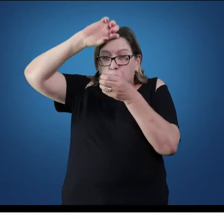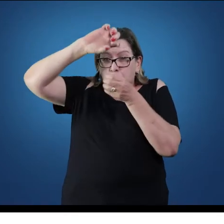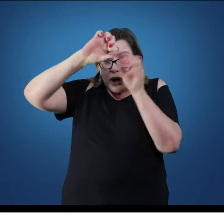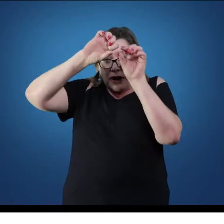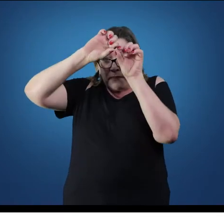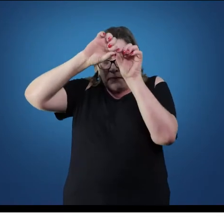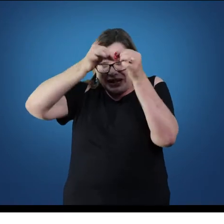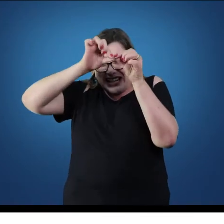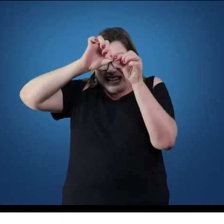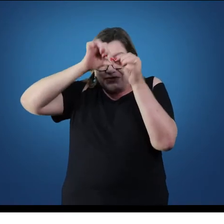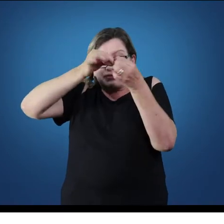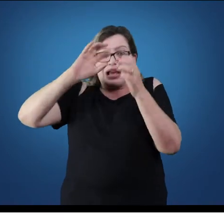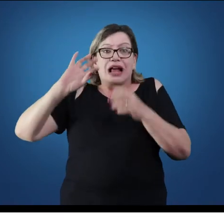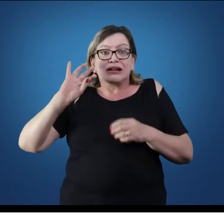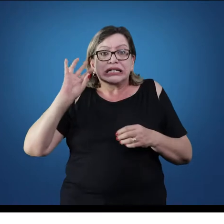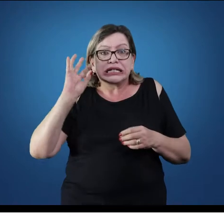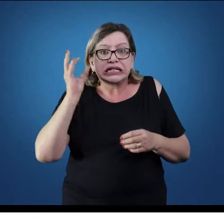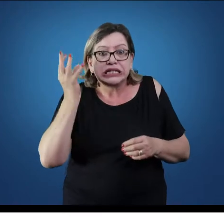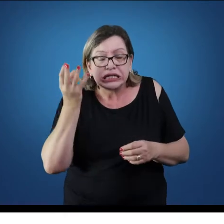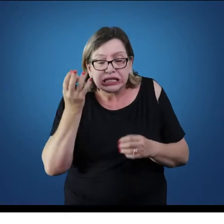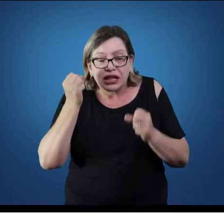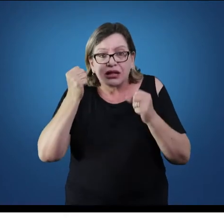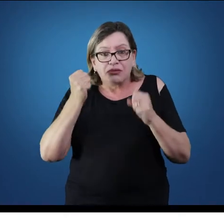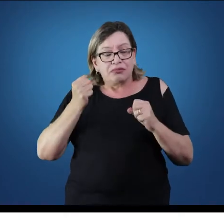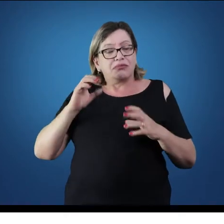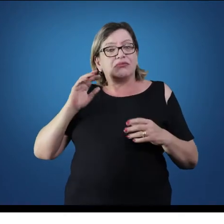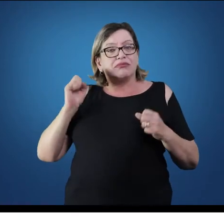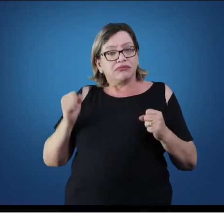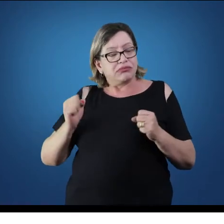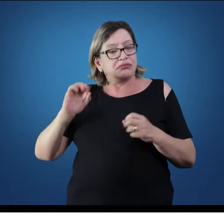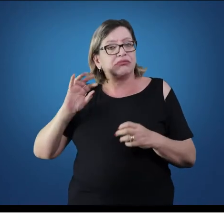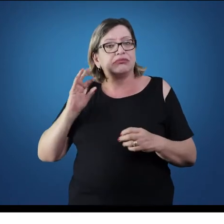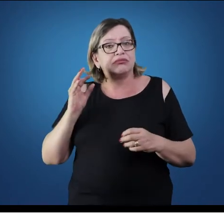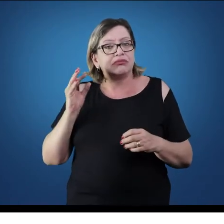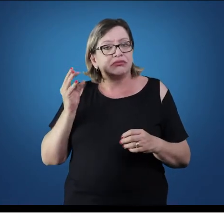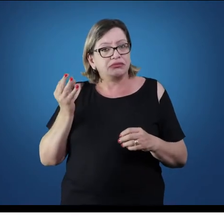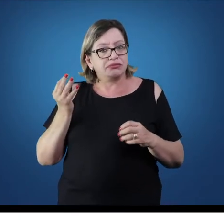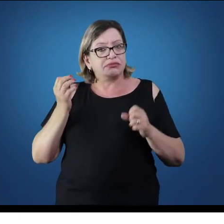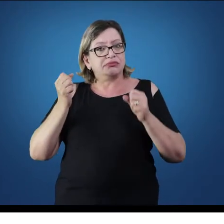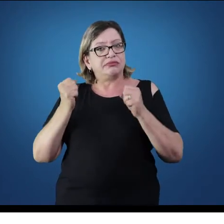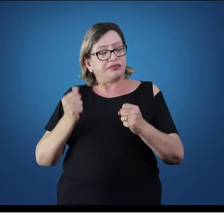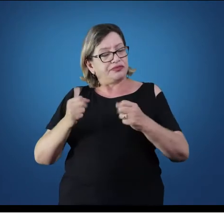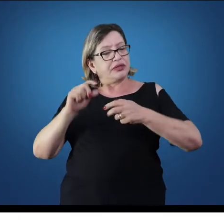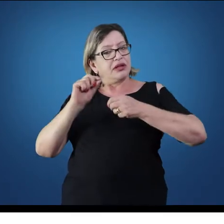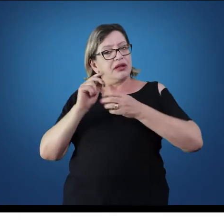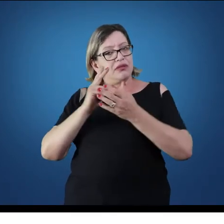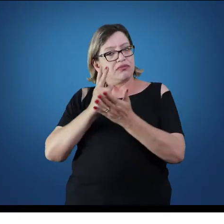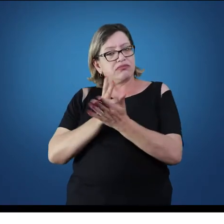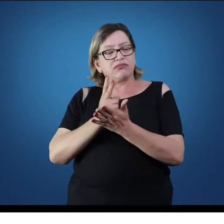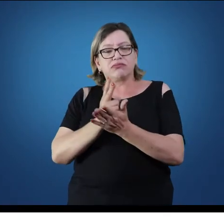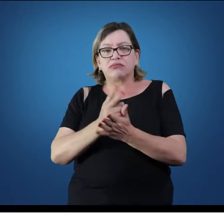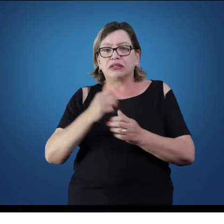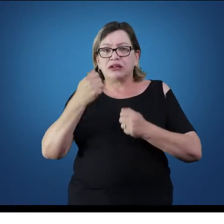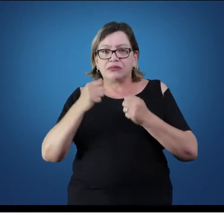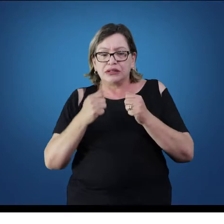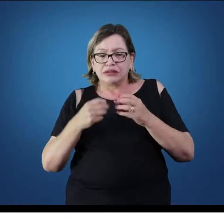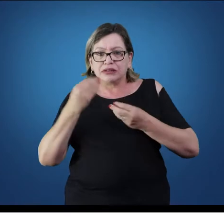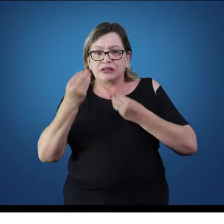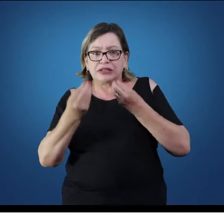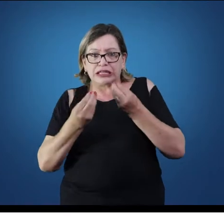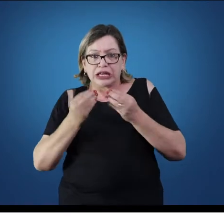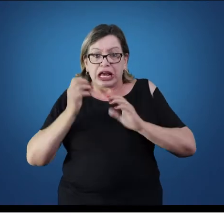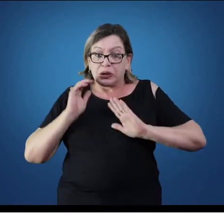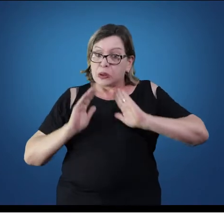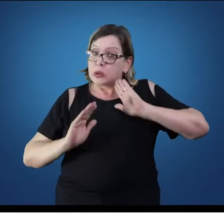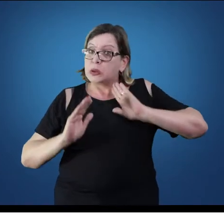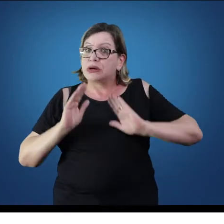lá o estrangulamento dessa parte nervosa da medula. Então nós temos uma parte aí que pode ser colocada em